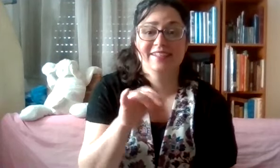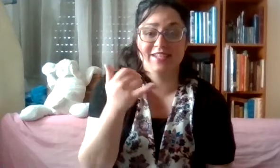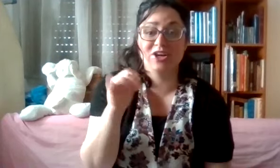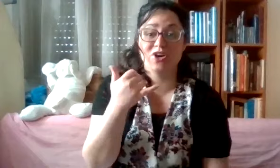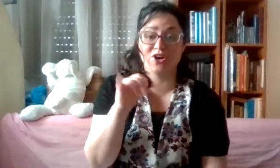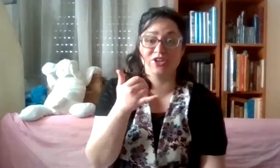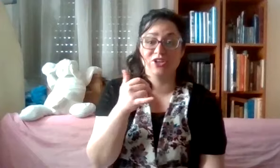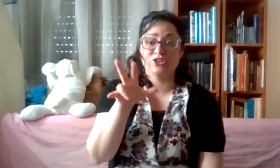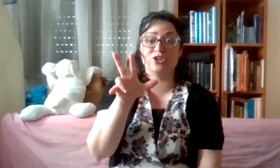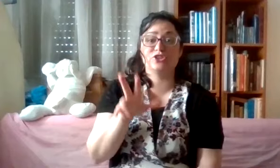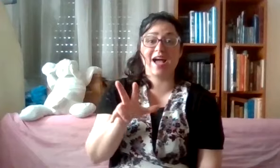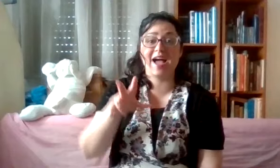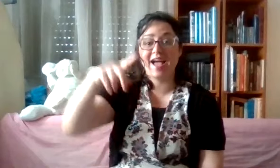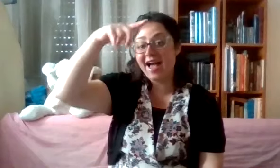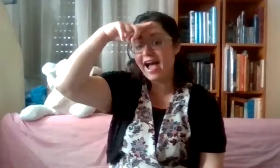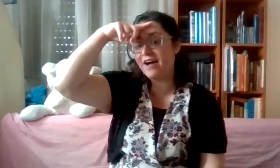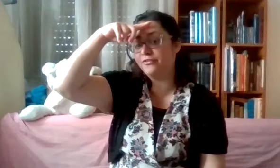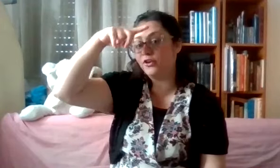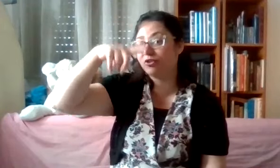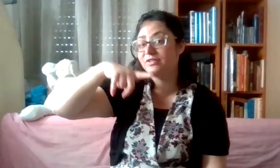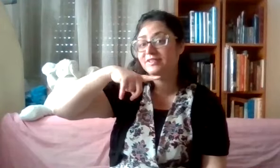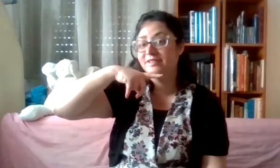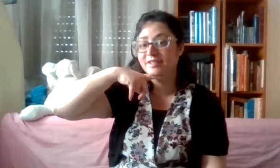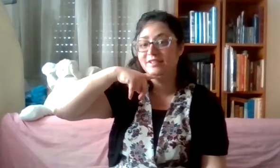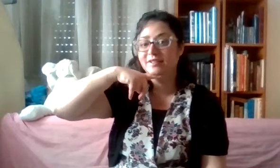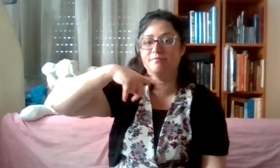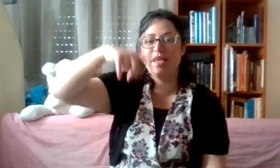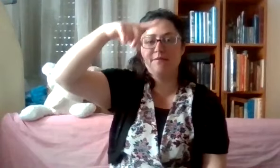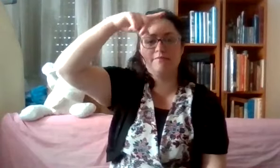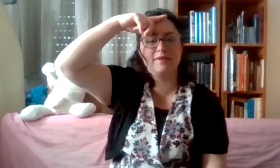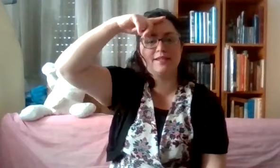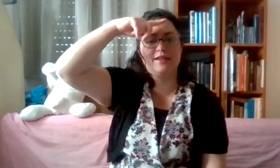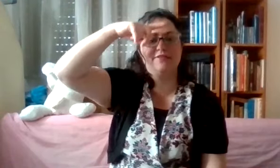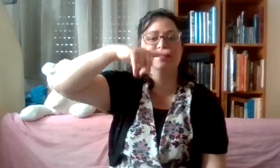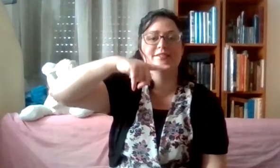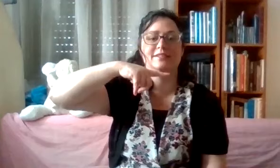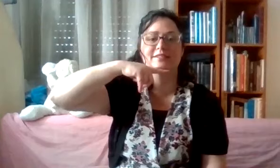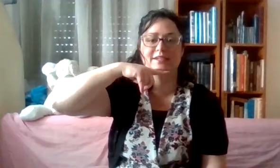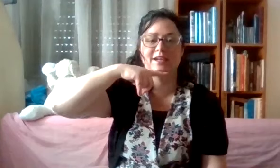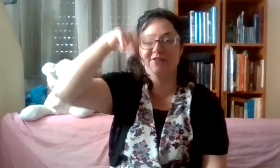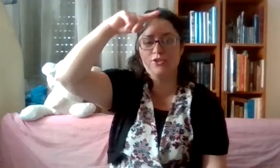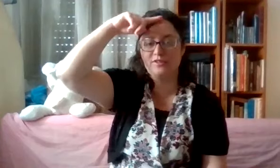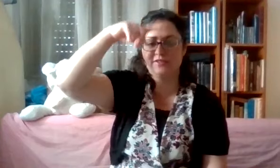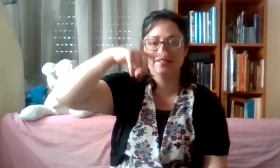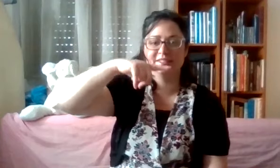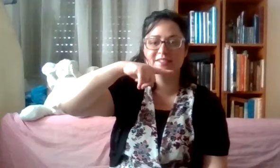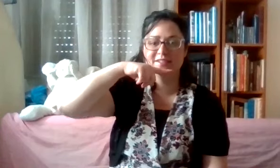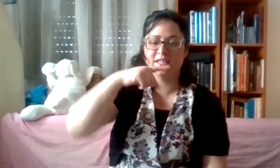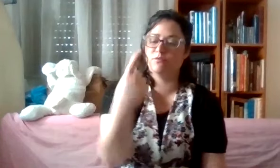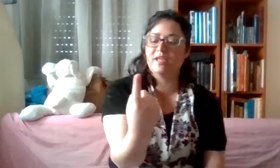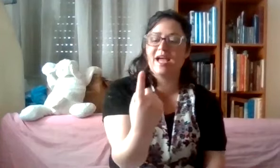נכון. שלושה, אבות. מהמצח ועד הסנטר. אבות. עם אותה